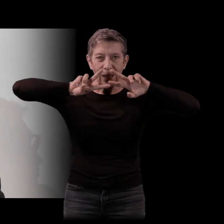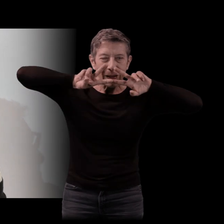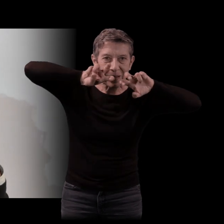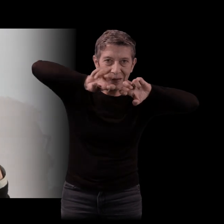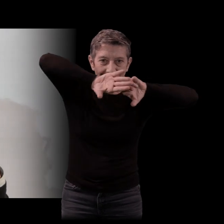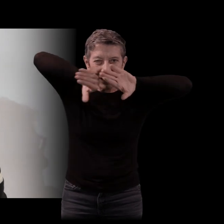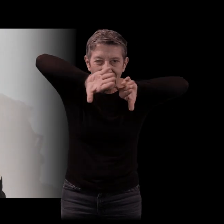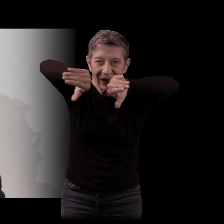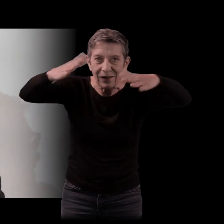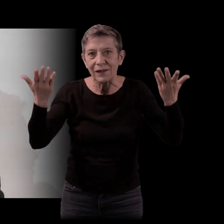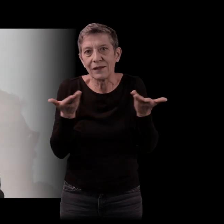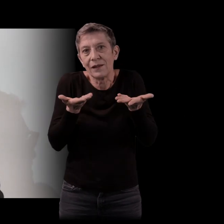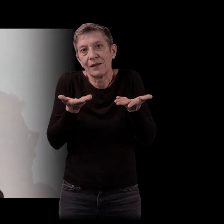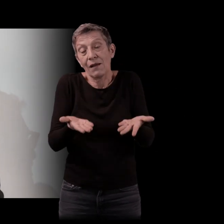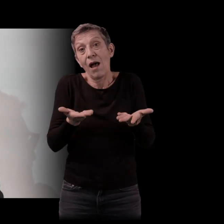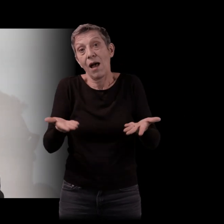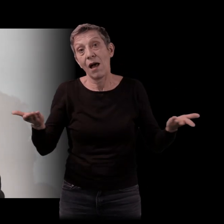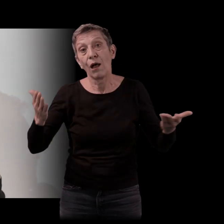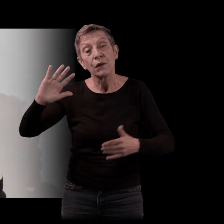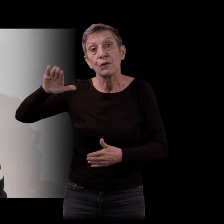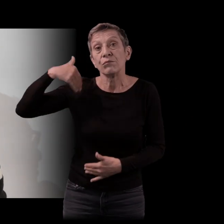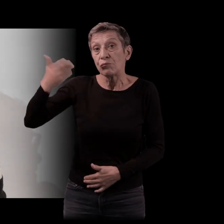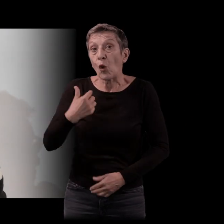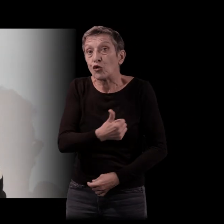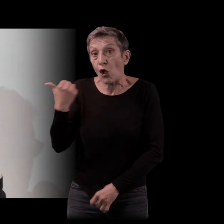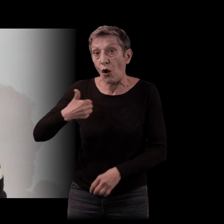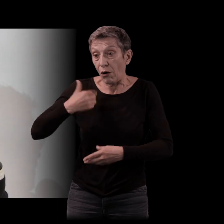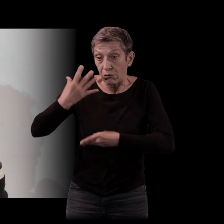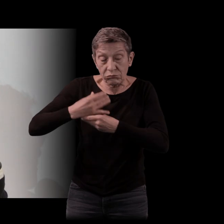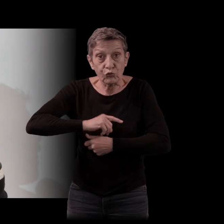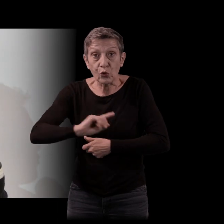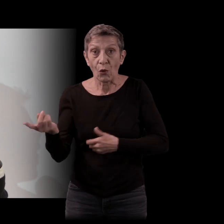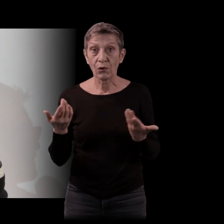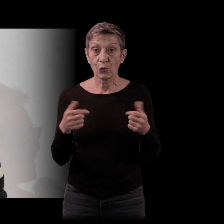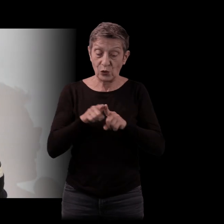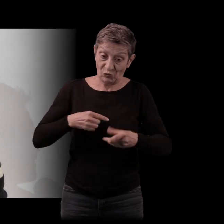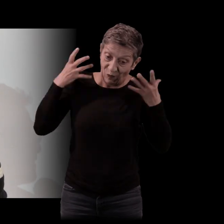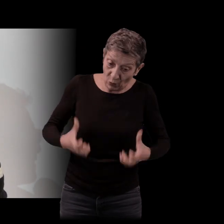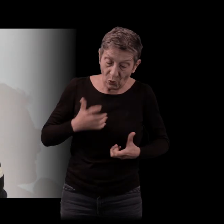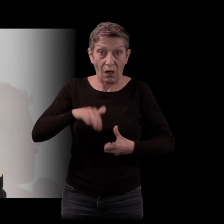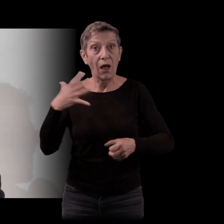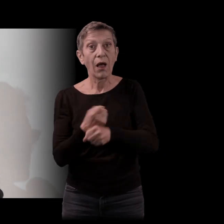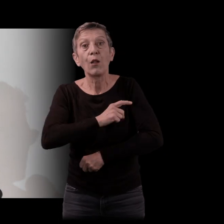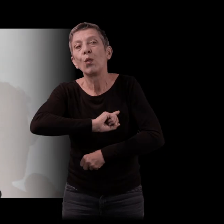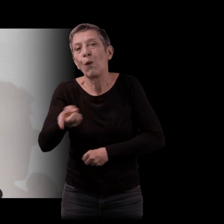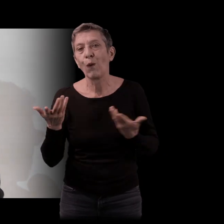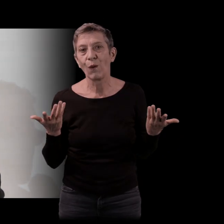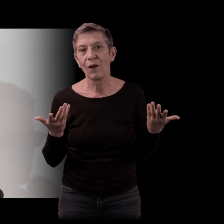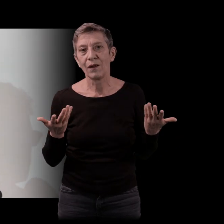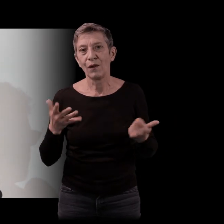démystification, il se fait pas tout seul, il se fait surtout pas par bonne volonté. C'est pour ça que ça me peine toujours